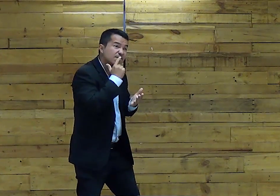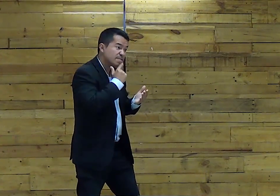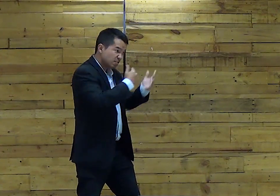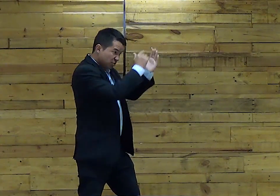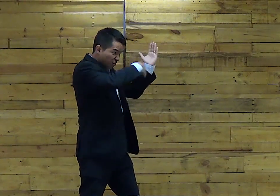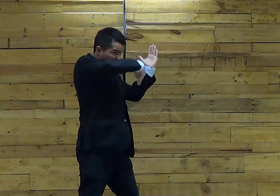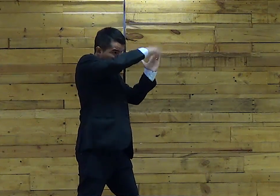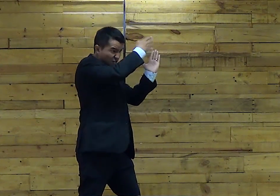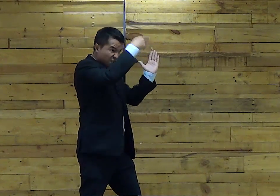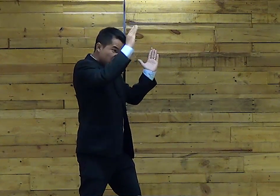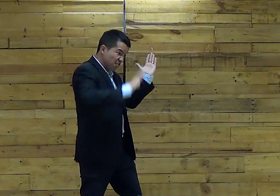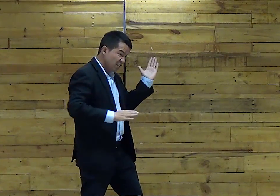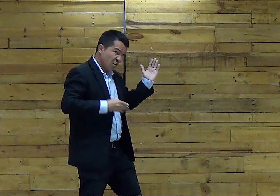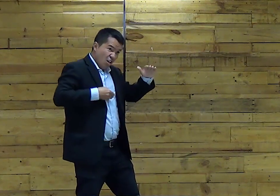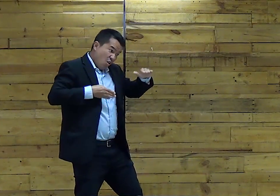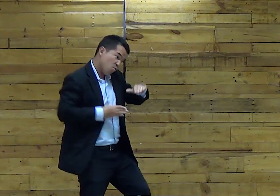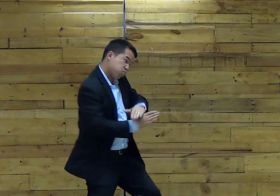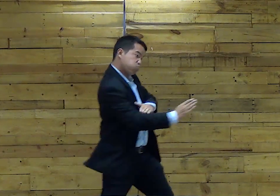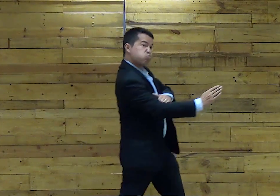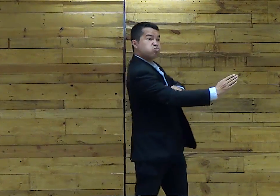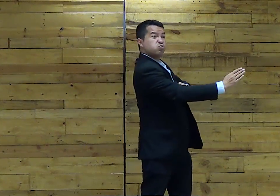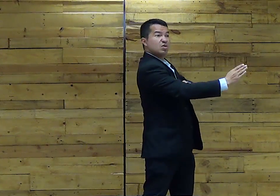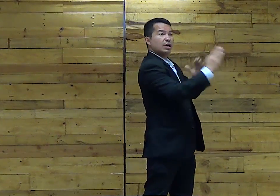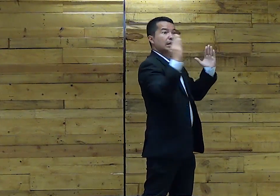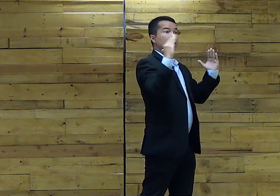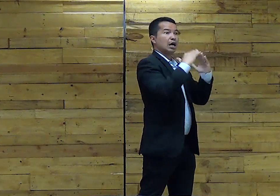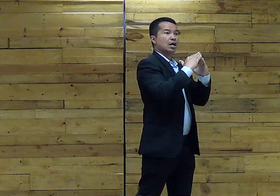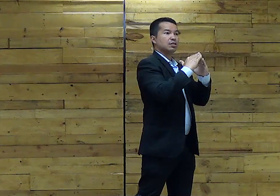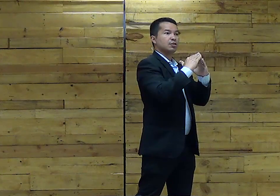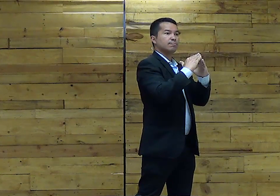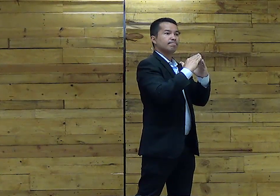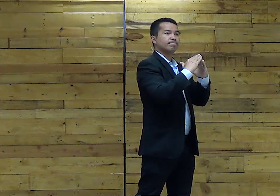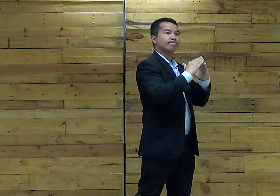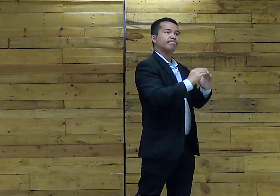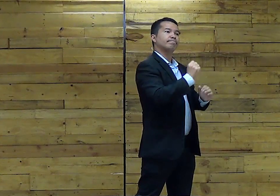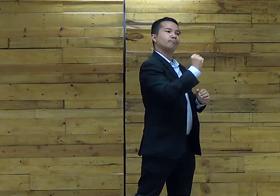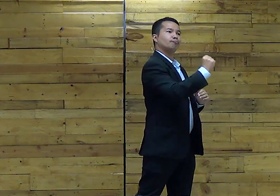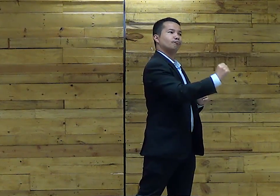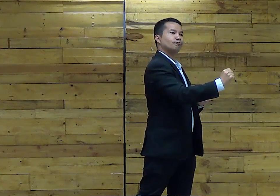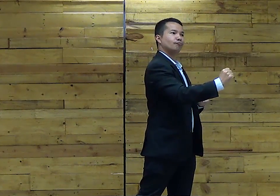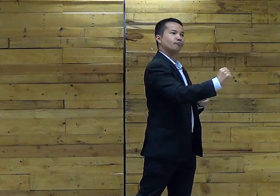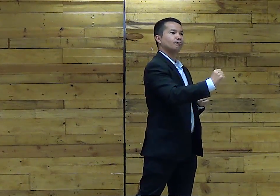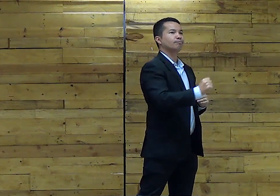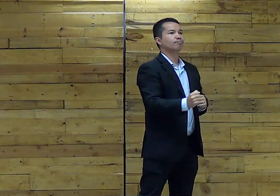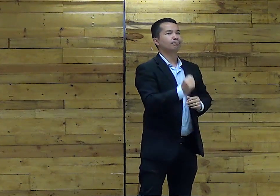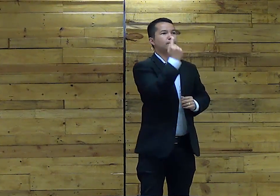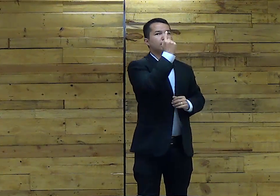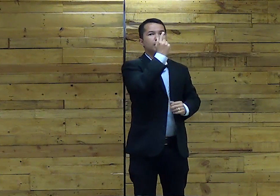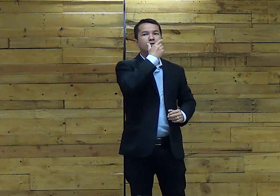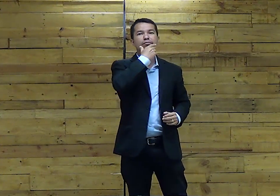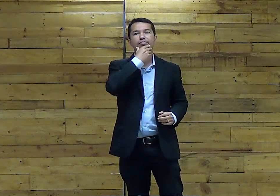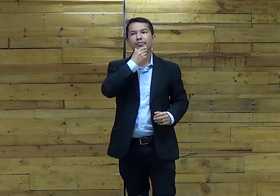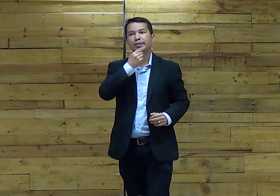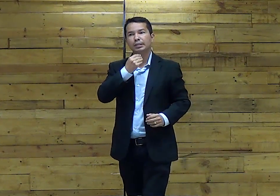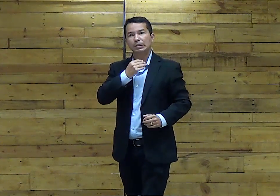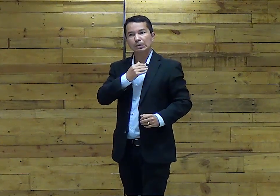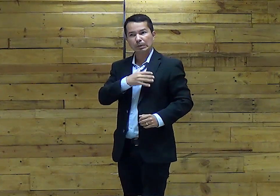Que não foi Marcado Com o sangue E entraria Naquela casa E mataria O filho